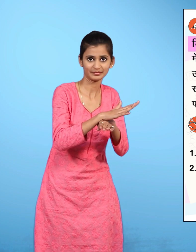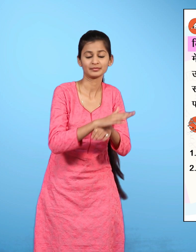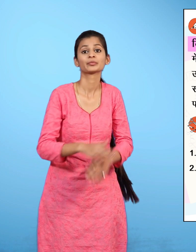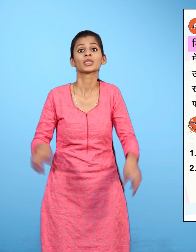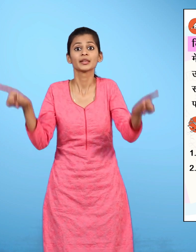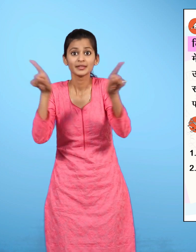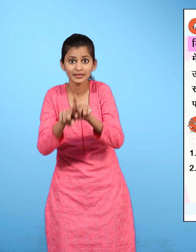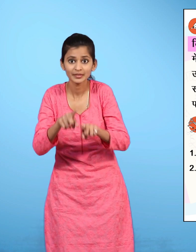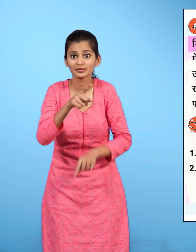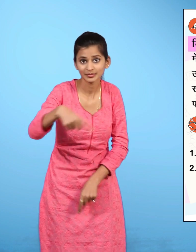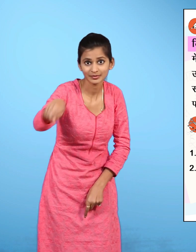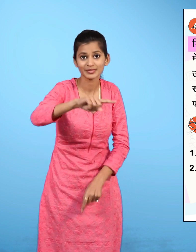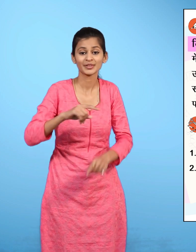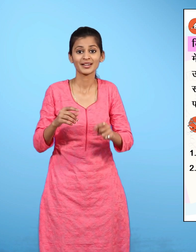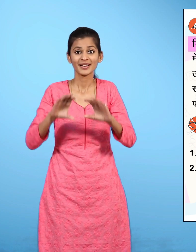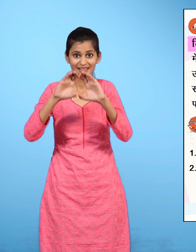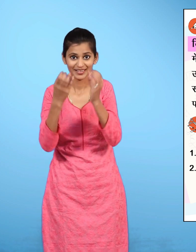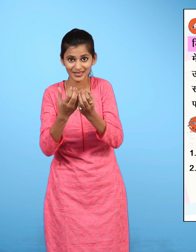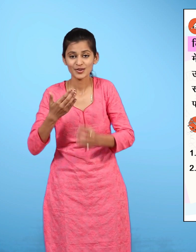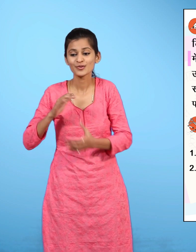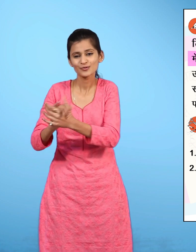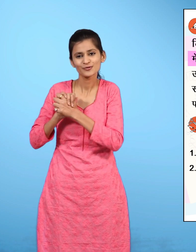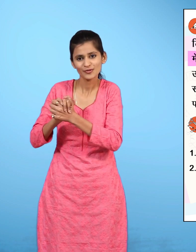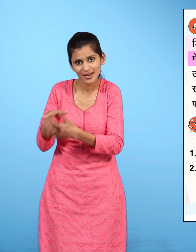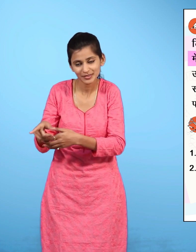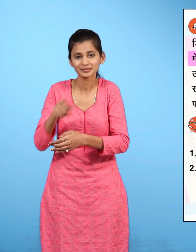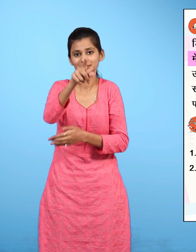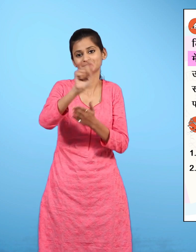अब एक चिठी, तुम अपनी कक्षा में किसी दोस्त को लिखो